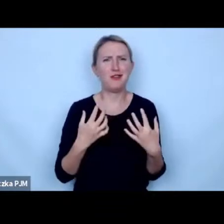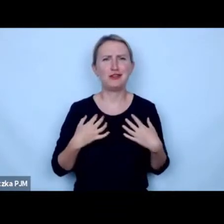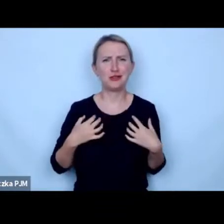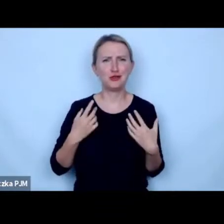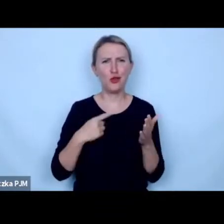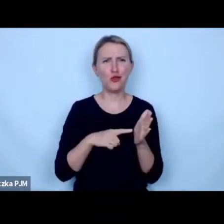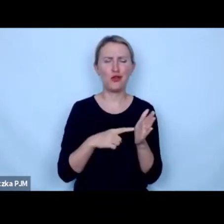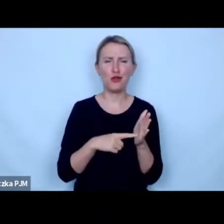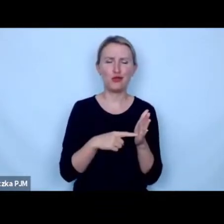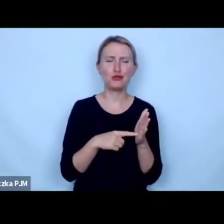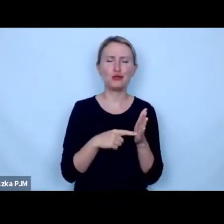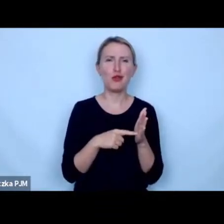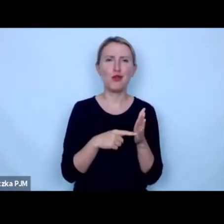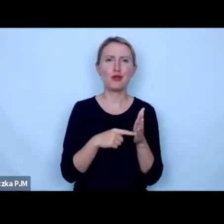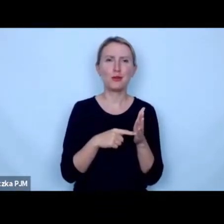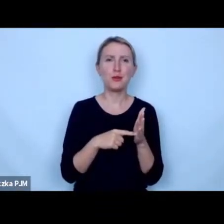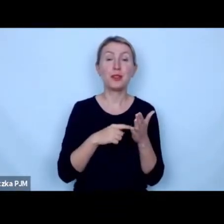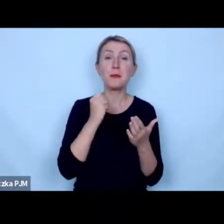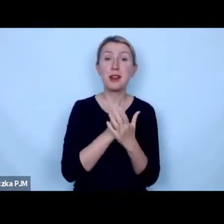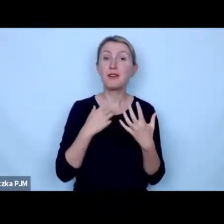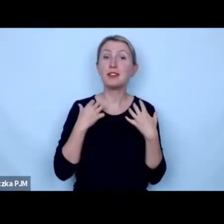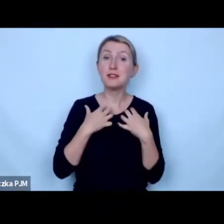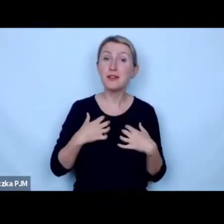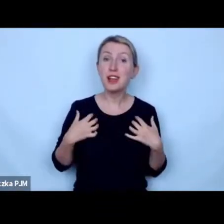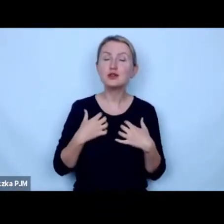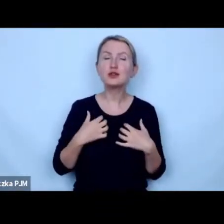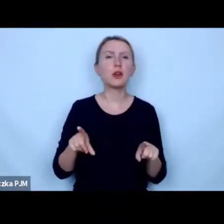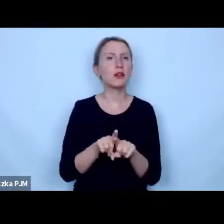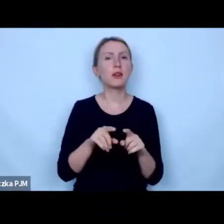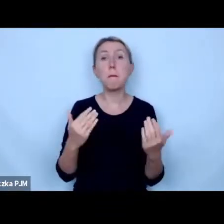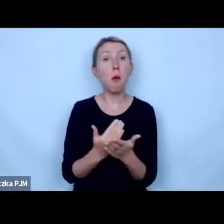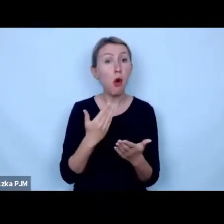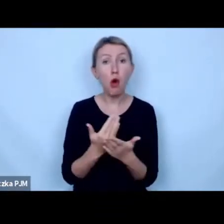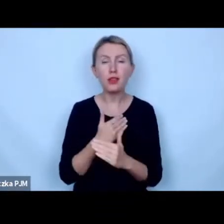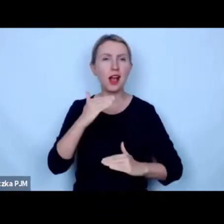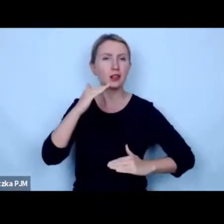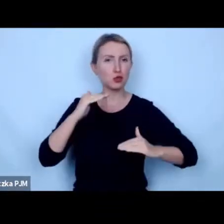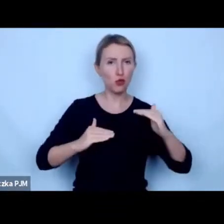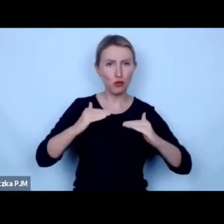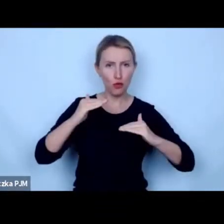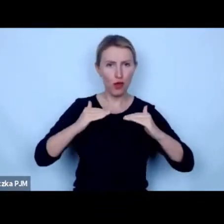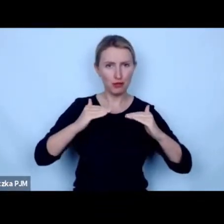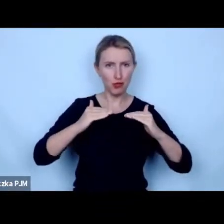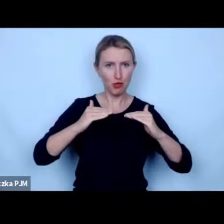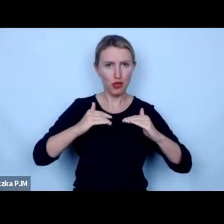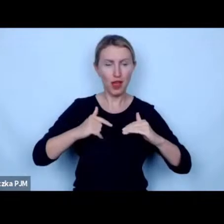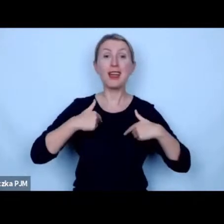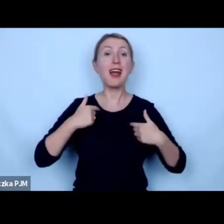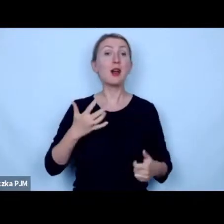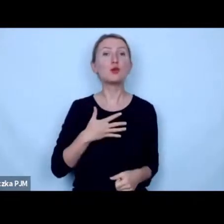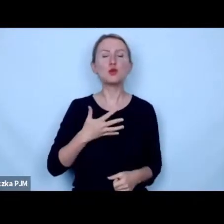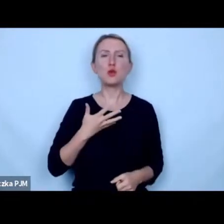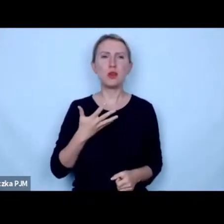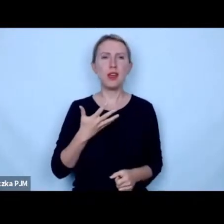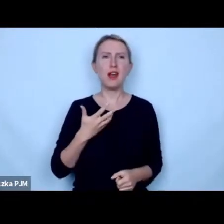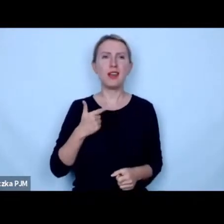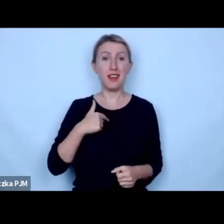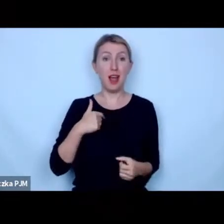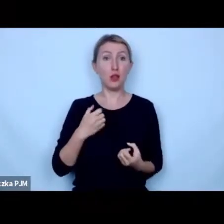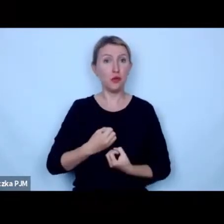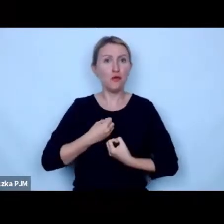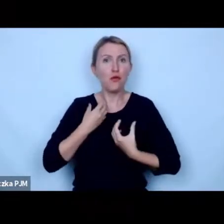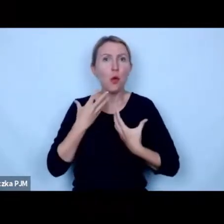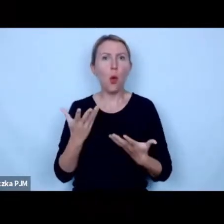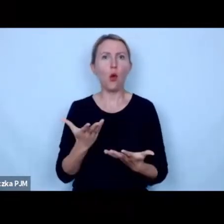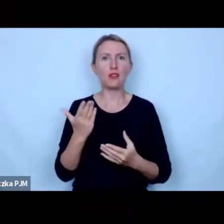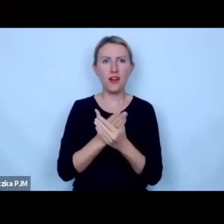dotykają dotykają praw zwierząt czy też kwestia mody zrównoważonej to ja czuję po prostu jako twórca jako